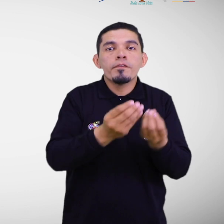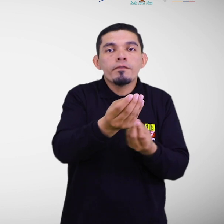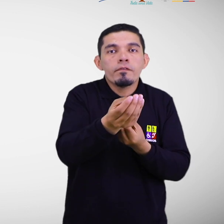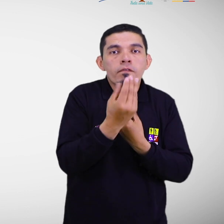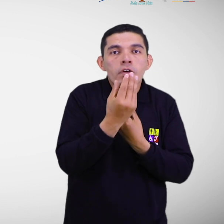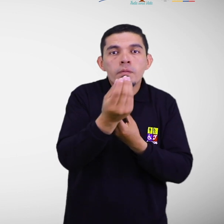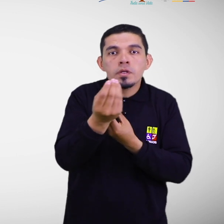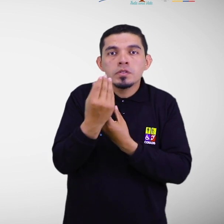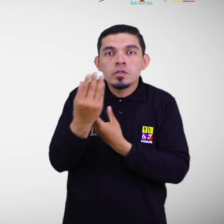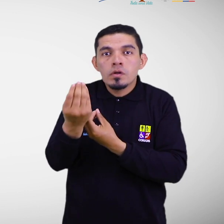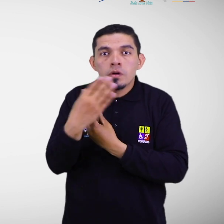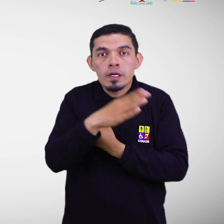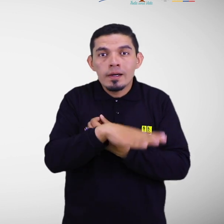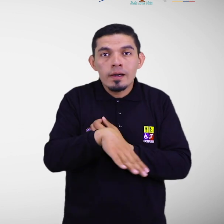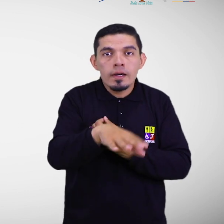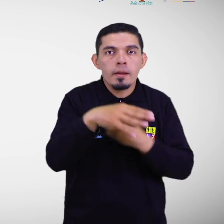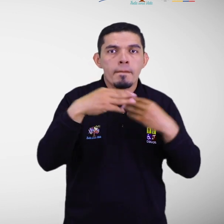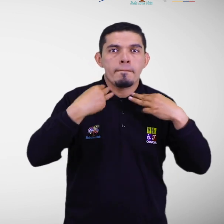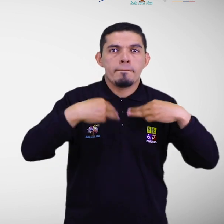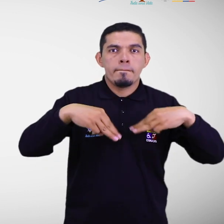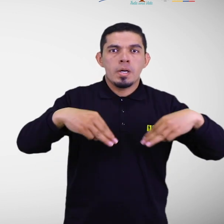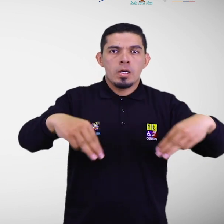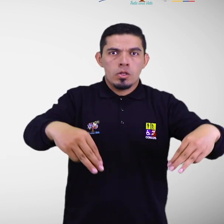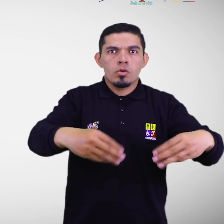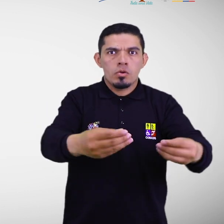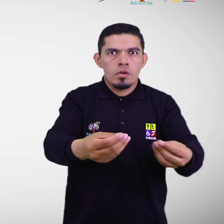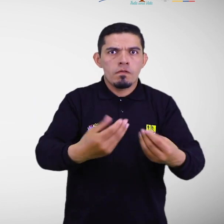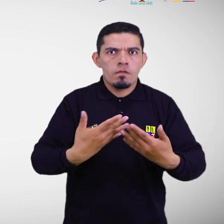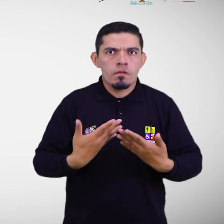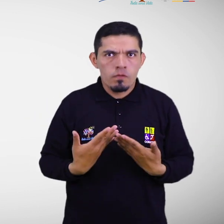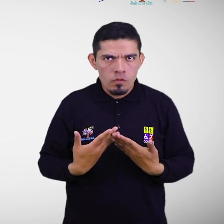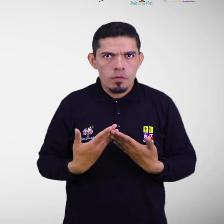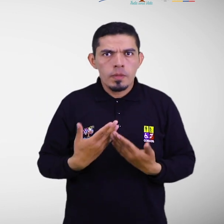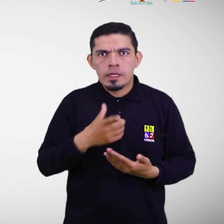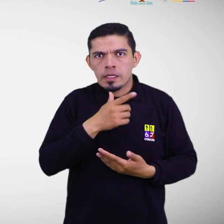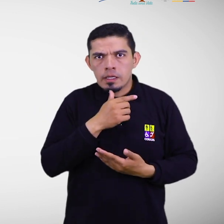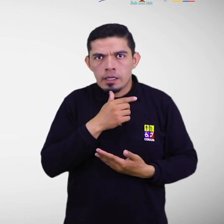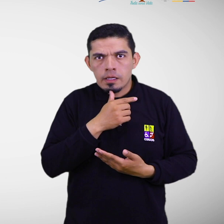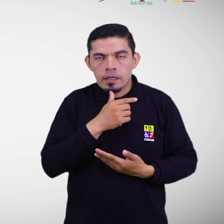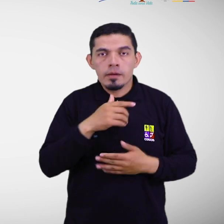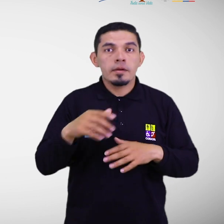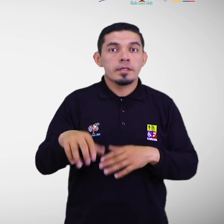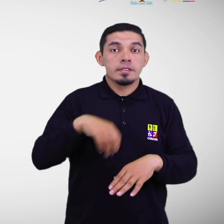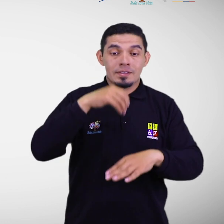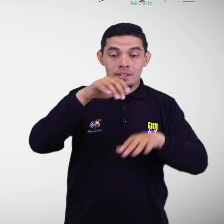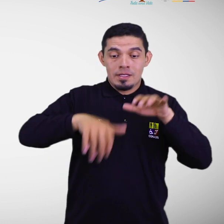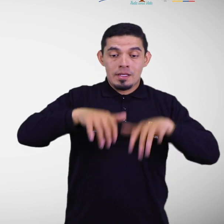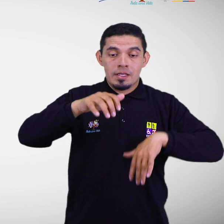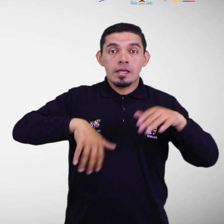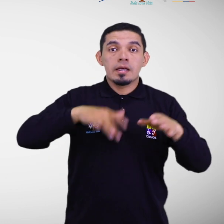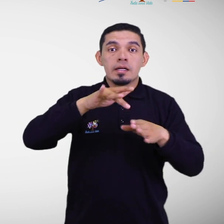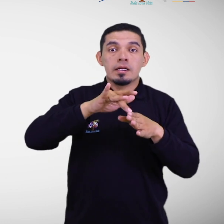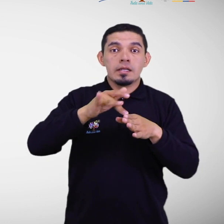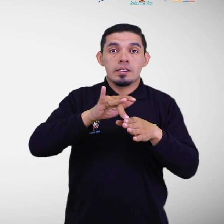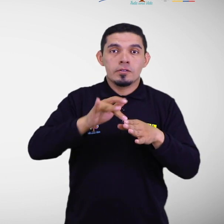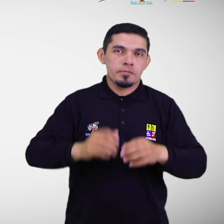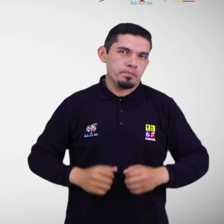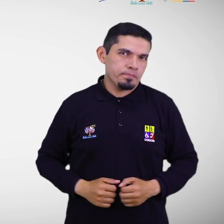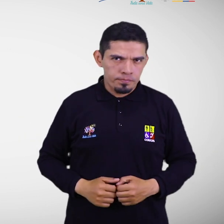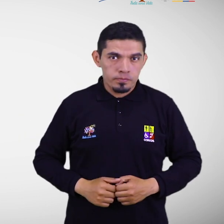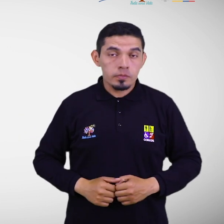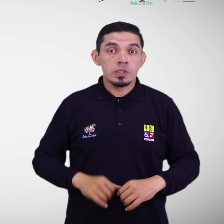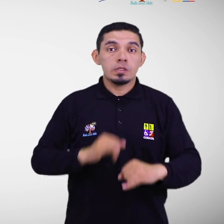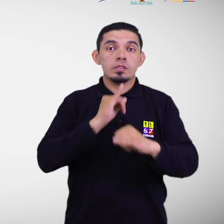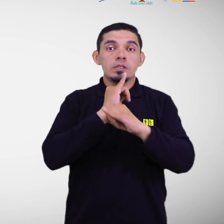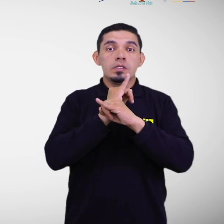geográfica y la metodología proporcionada por ente rector de la gestión de riesgos. En el ámbito institucional es necesario